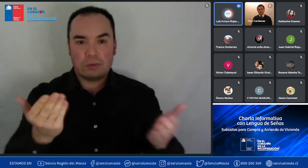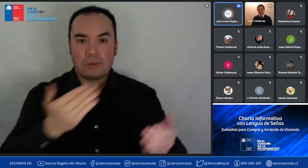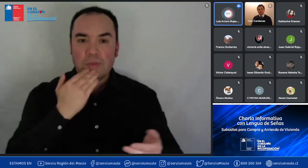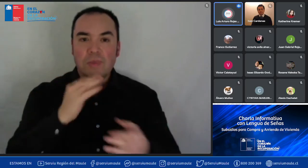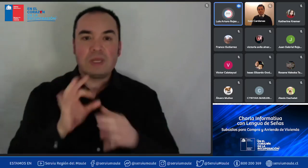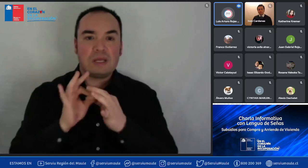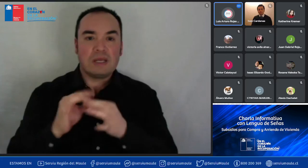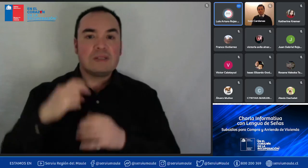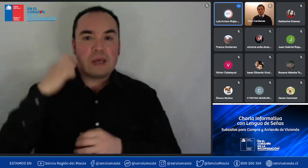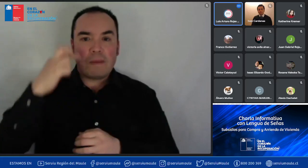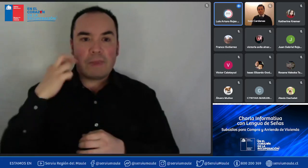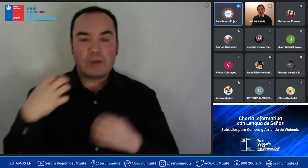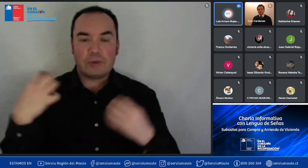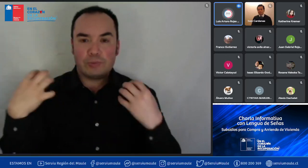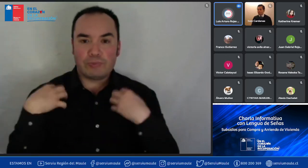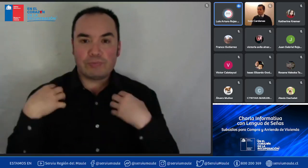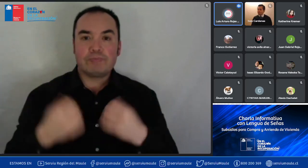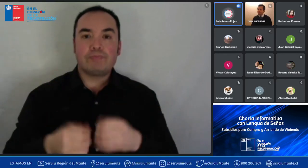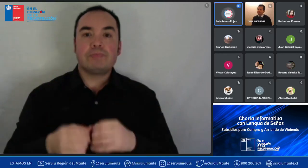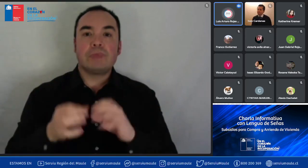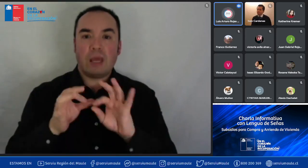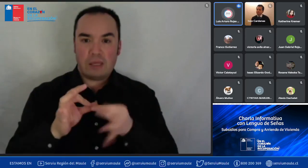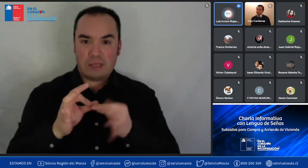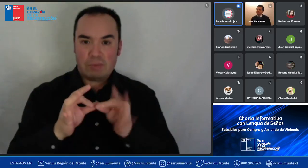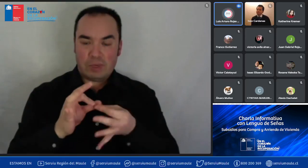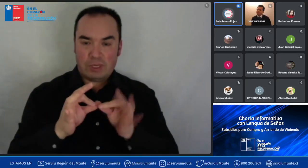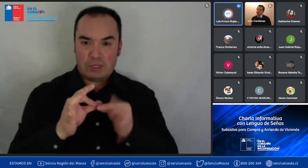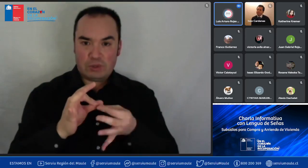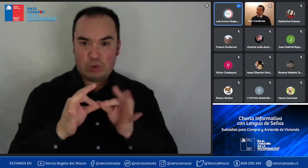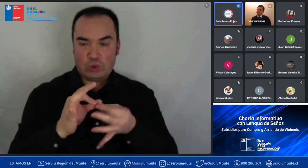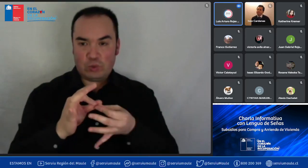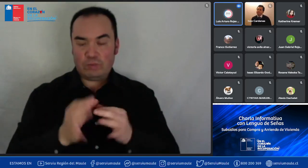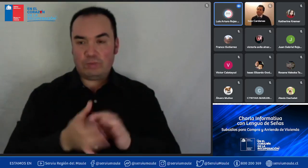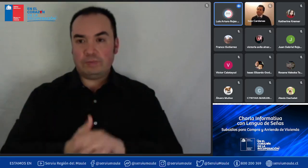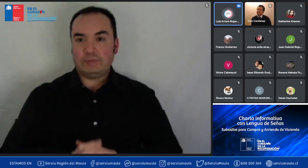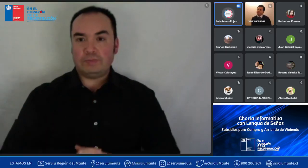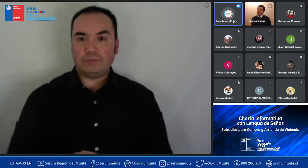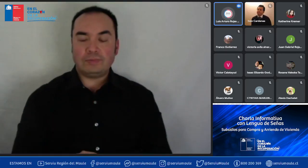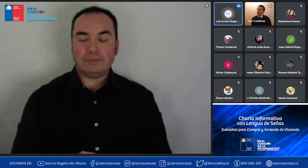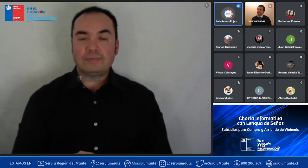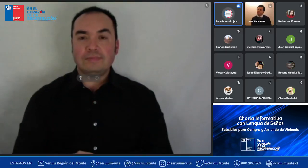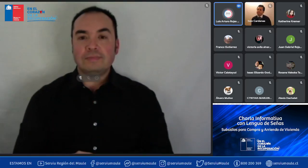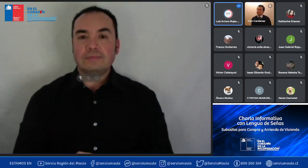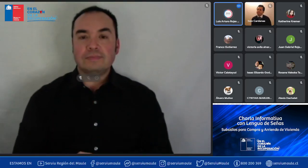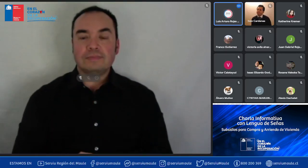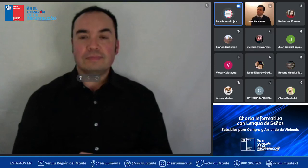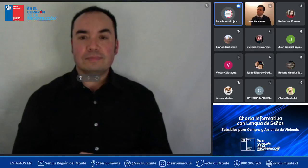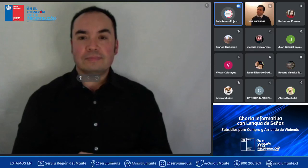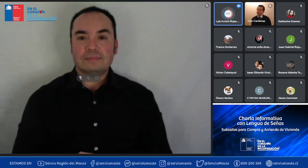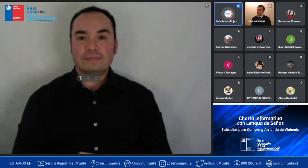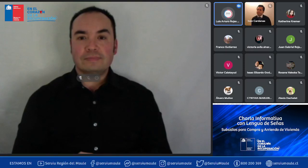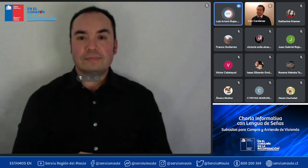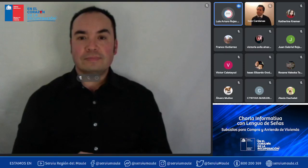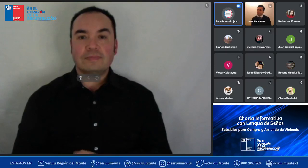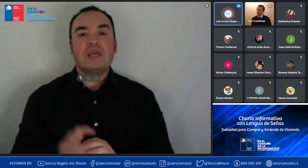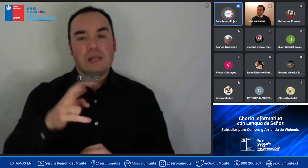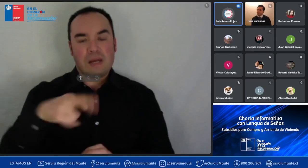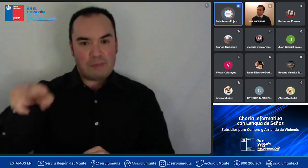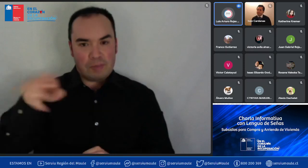estar acá con nosotros haciendo toda la traducción y le reitero también el saludo del director don Claudio Danek quien